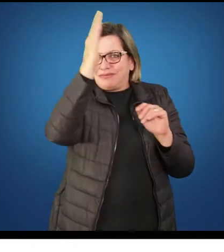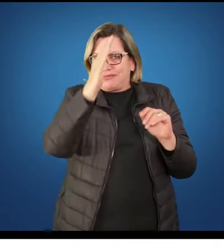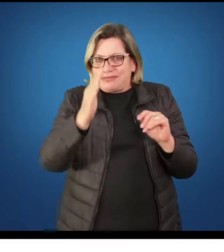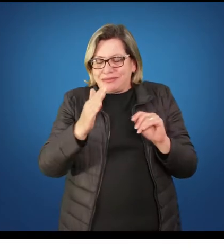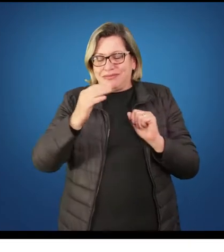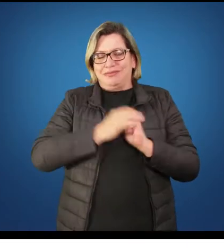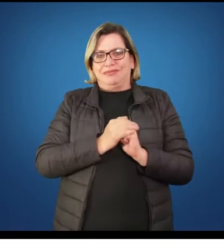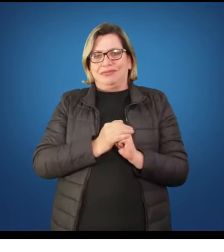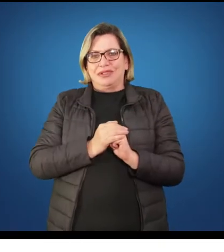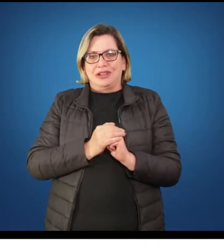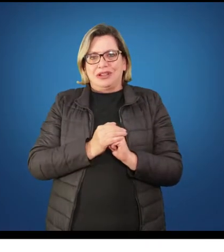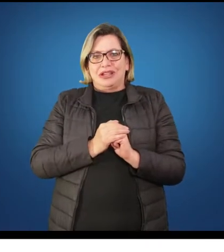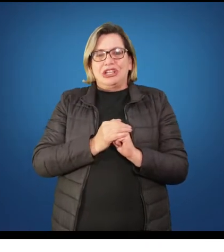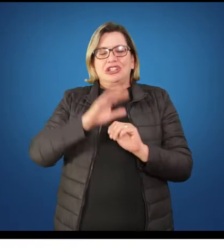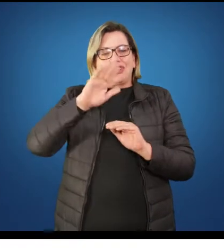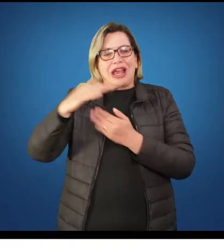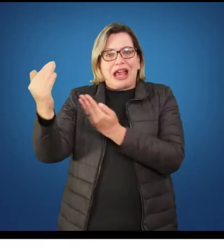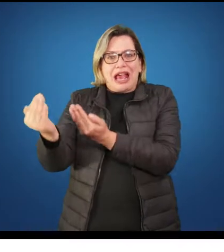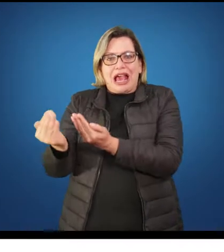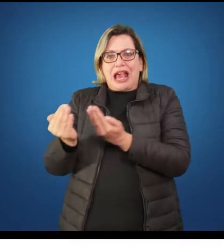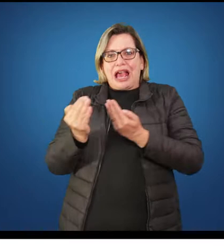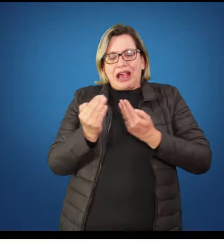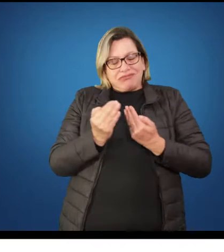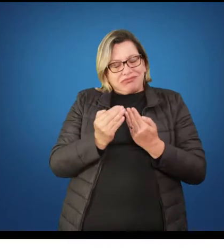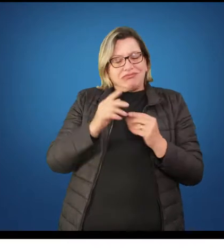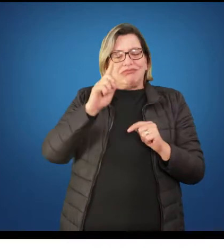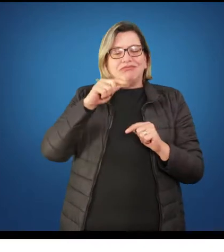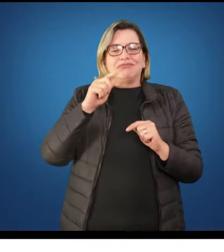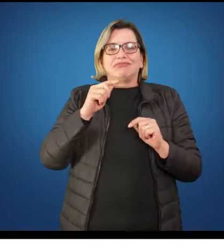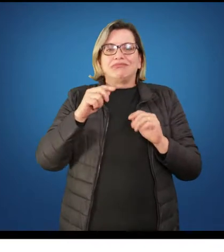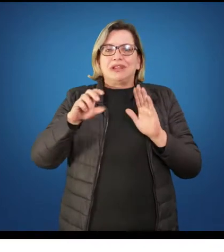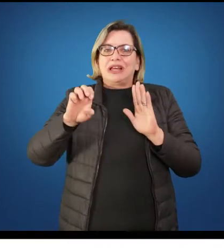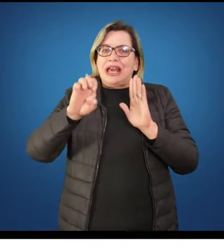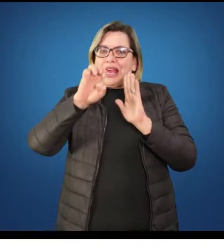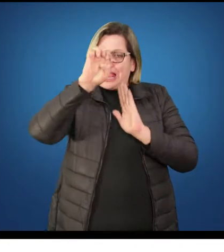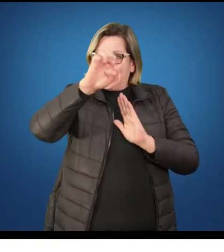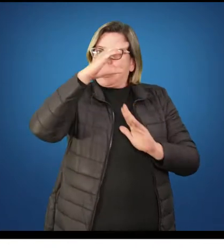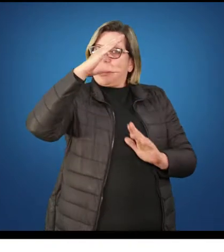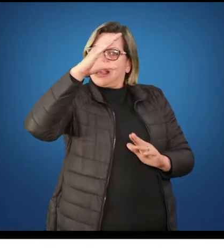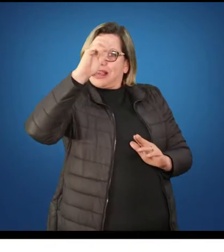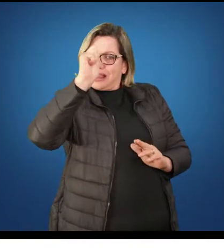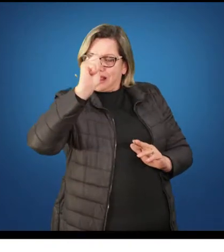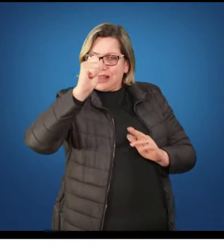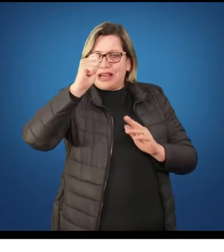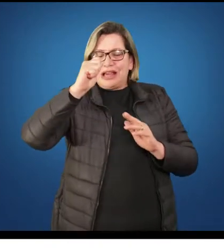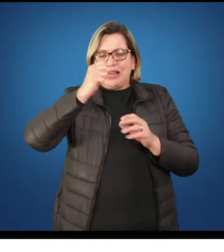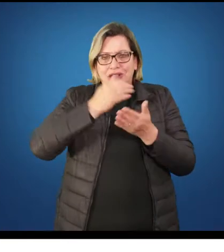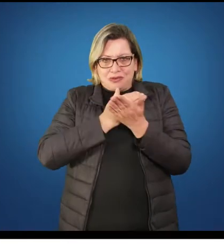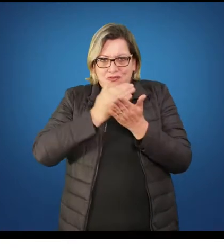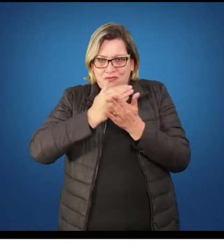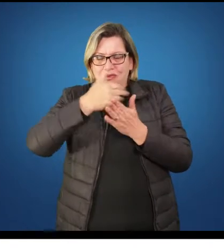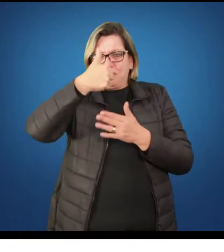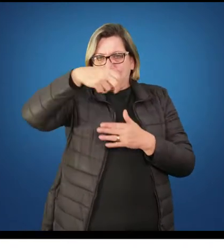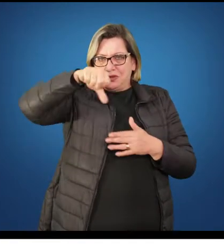Brasil o Estatuto da Juventude. O Estatuto da Juventude prevê como jovem aqueles de 15 a